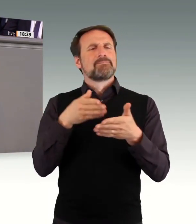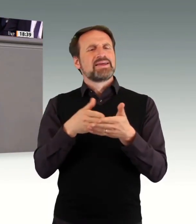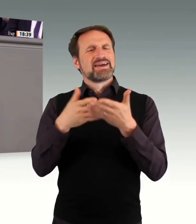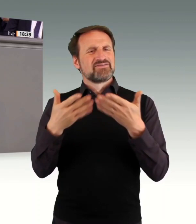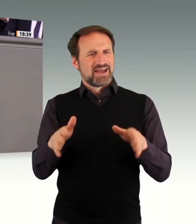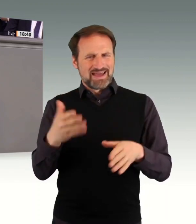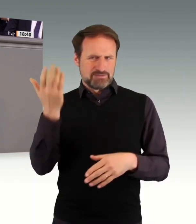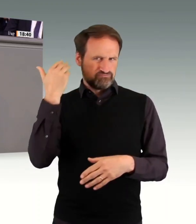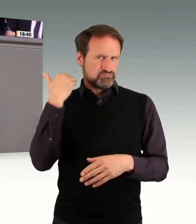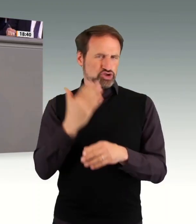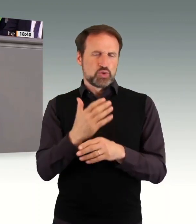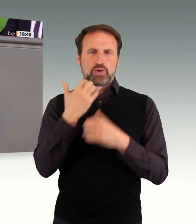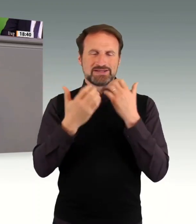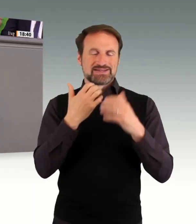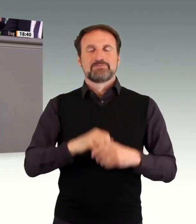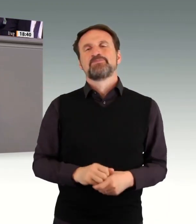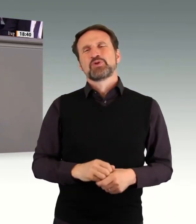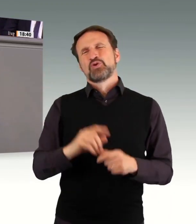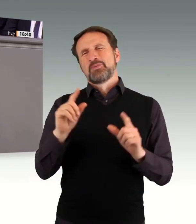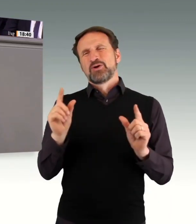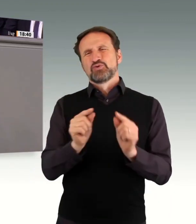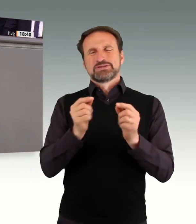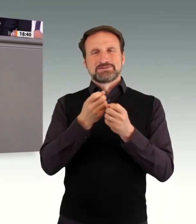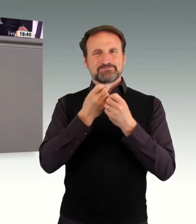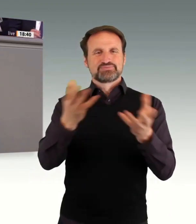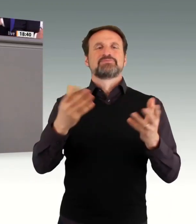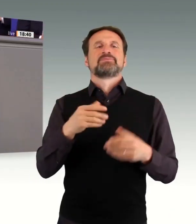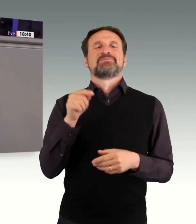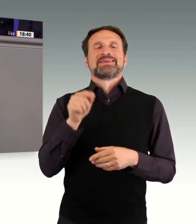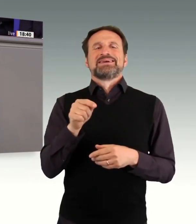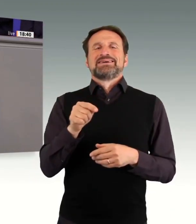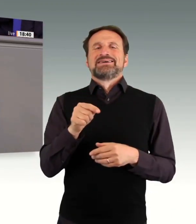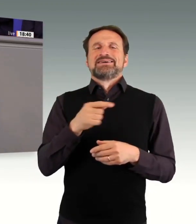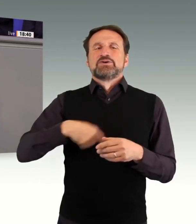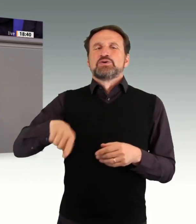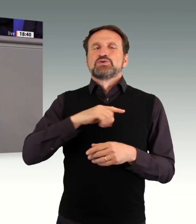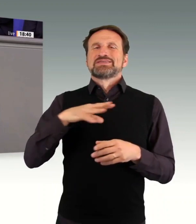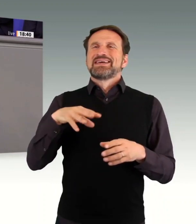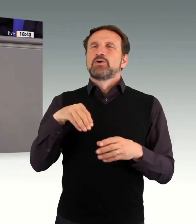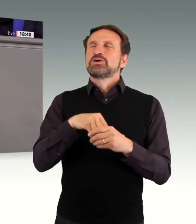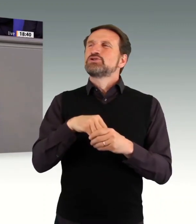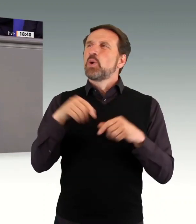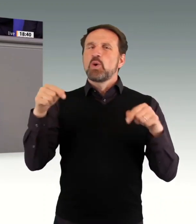Inklusion bei uns in der Gemeinschaft. Ich glaube, auch das hat sich gestern erwähnt gehabt. Wer macht denn die Inklusion?